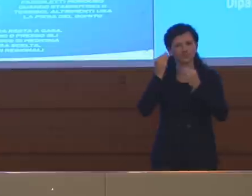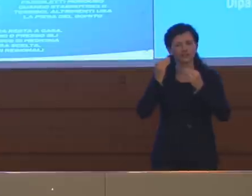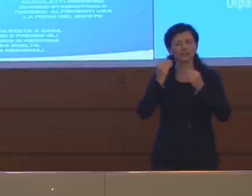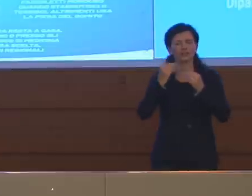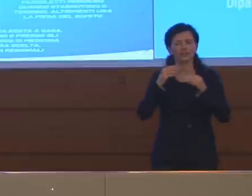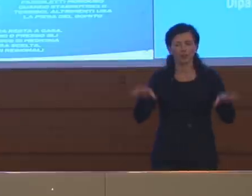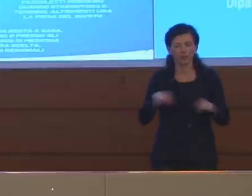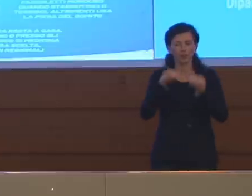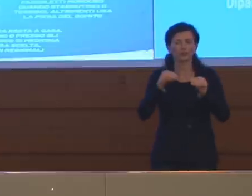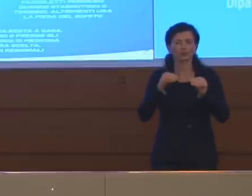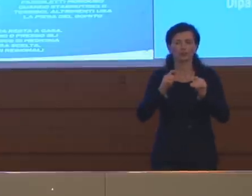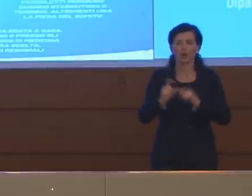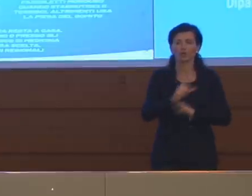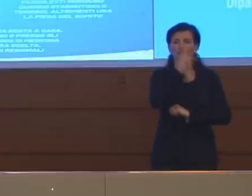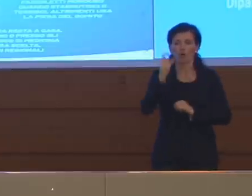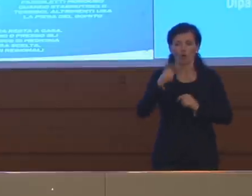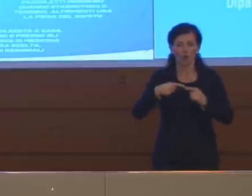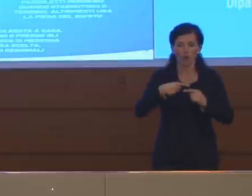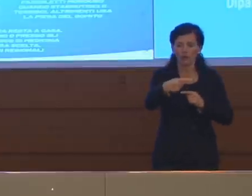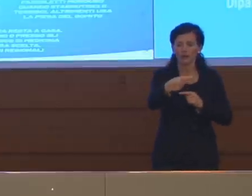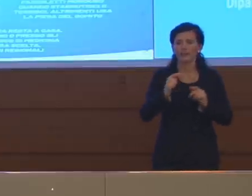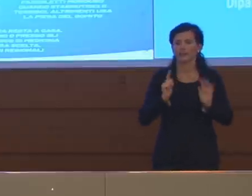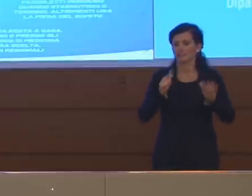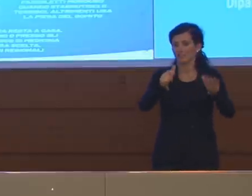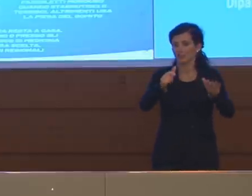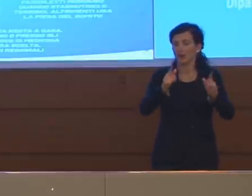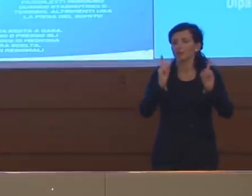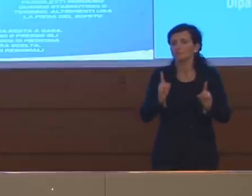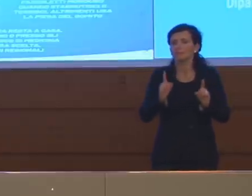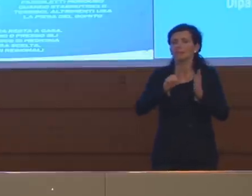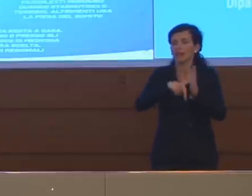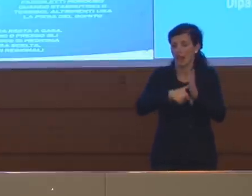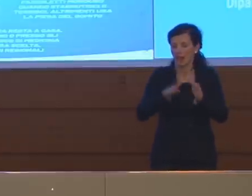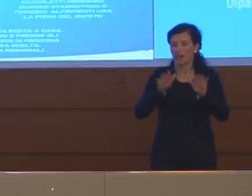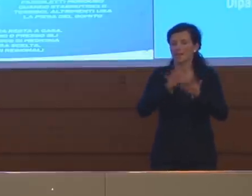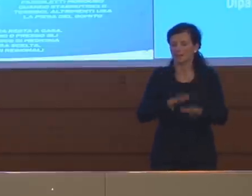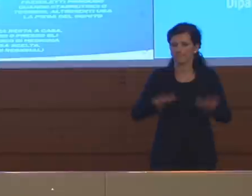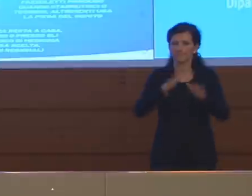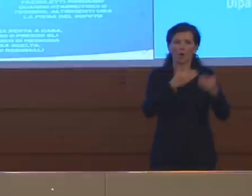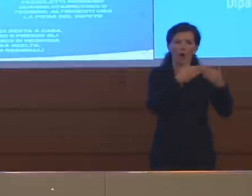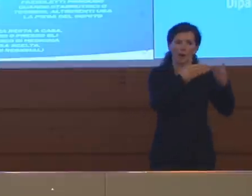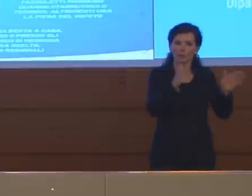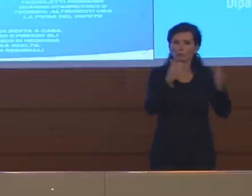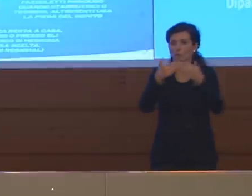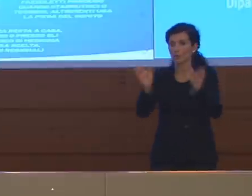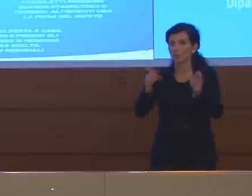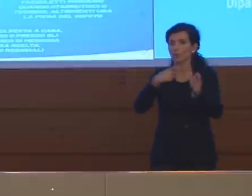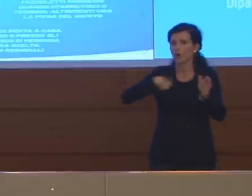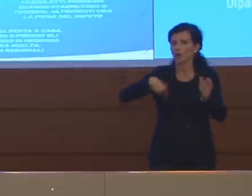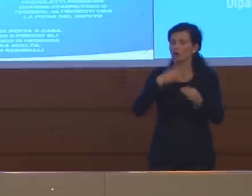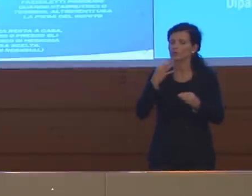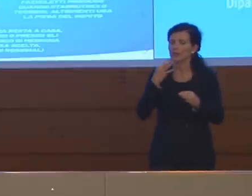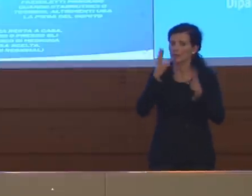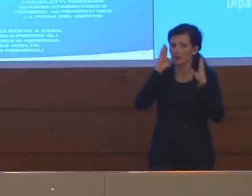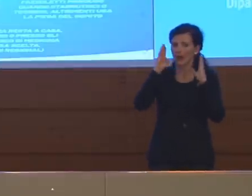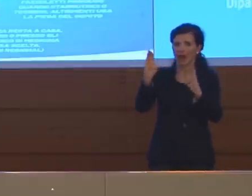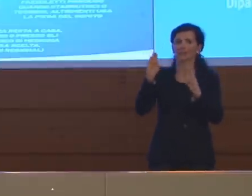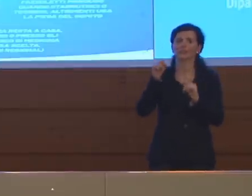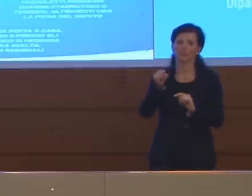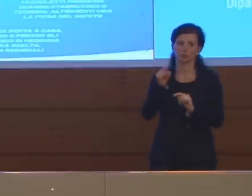prossime fa, nei prossimi giorni, a delle caute aperture, dovremo monitorizzare con grande attenzione il numero di casi